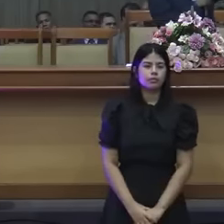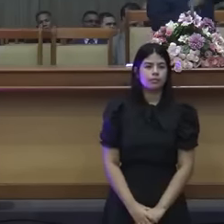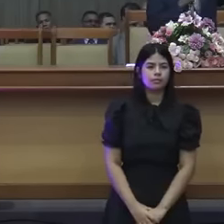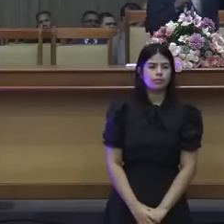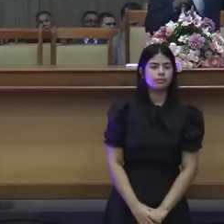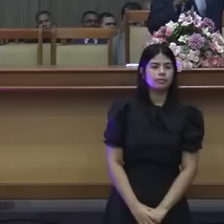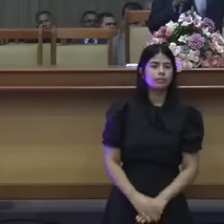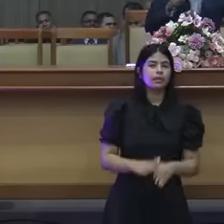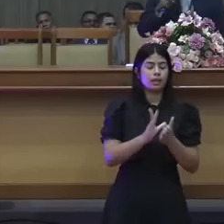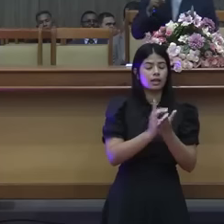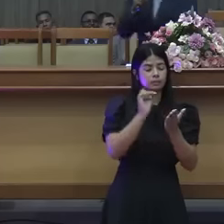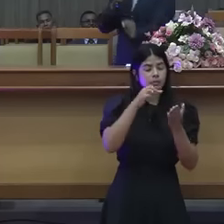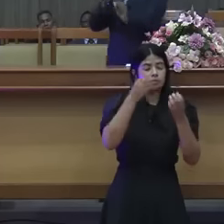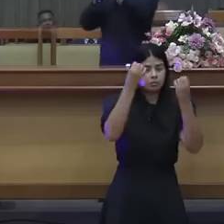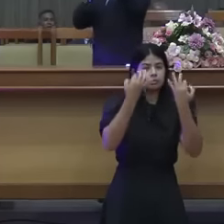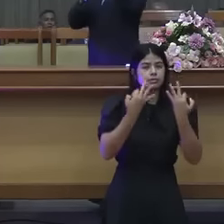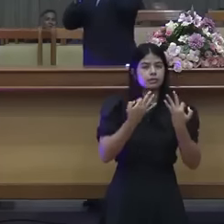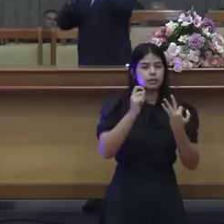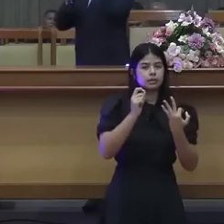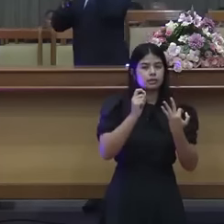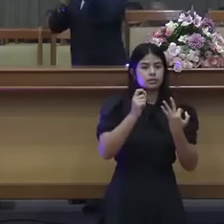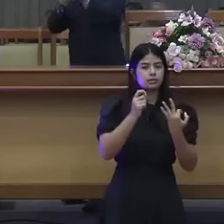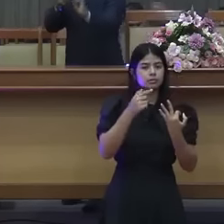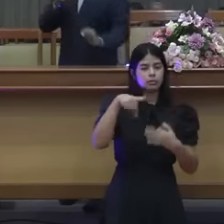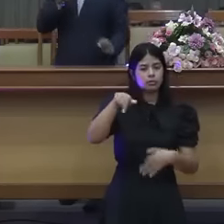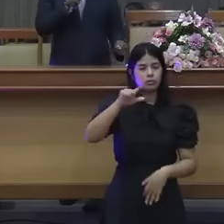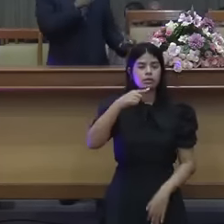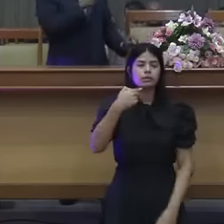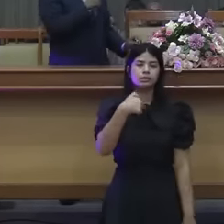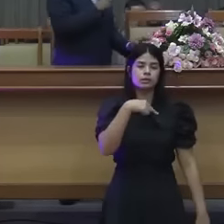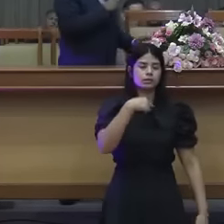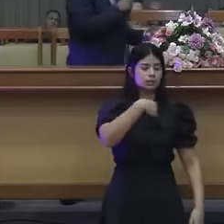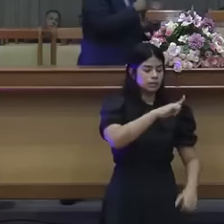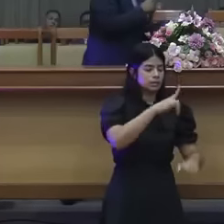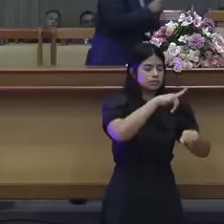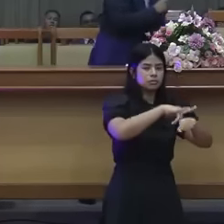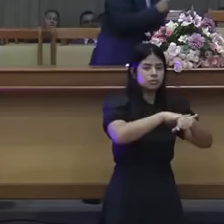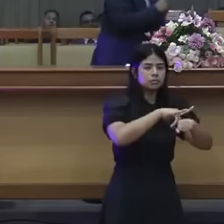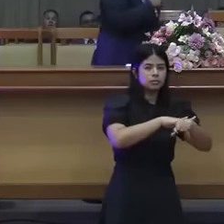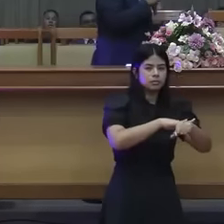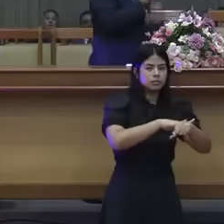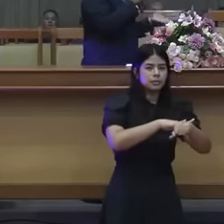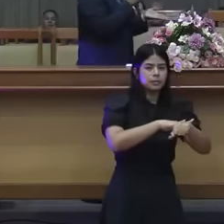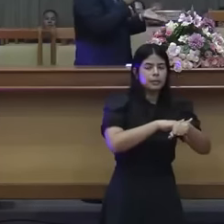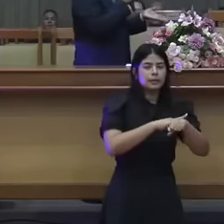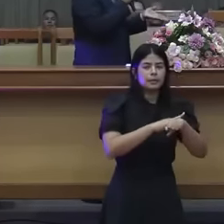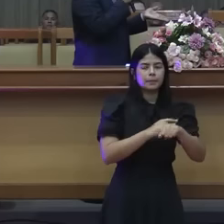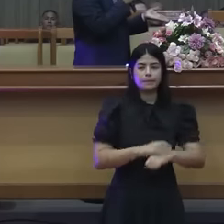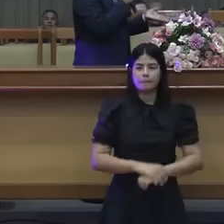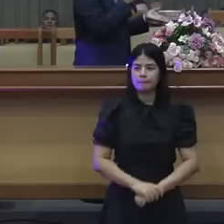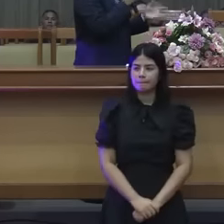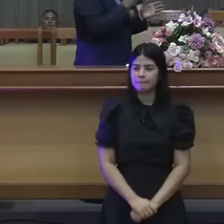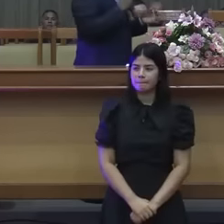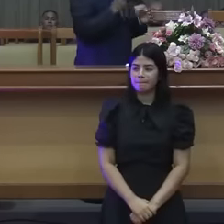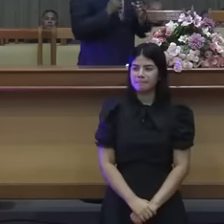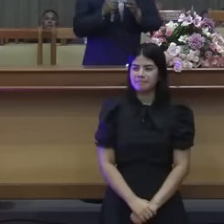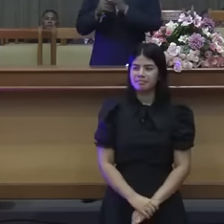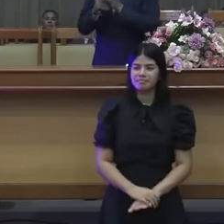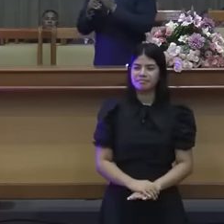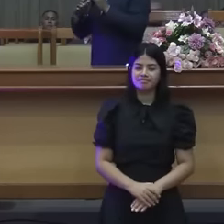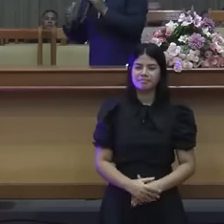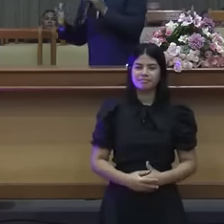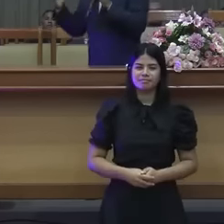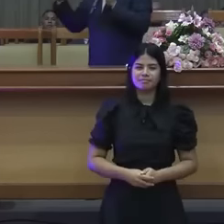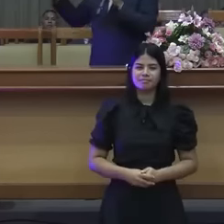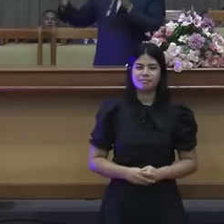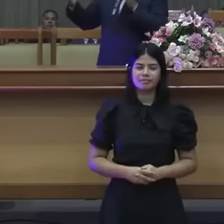eufemismo, está suavizando. Quando tu fores fazer a tua necessidade, leva uma pazinha. Aí